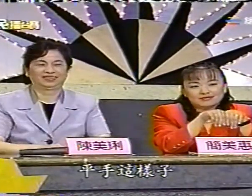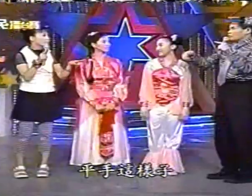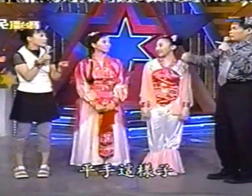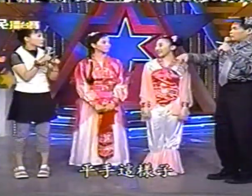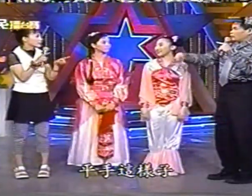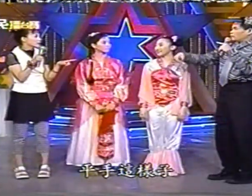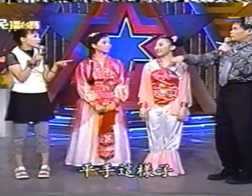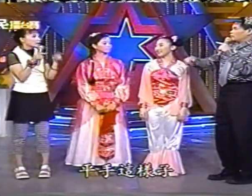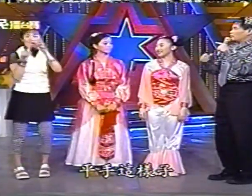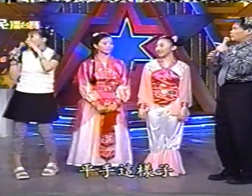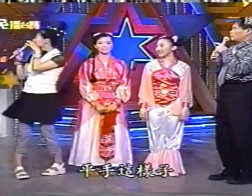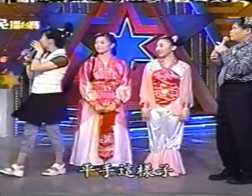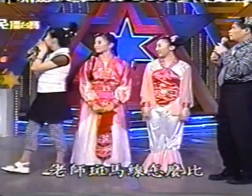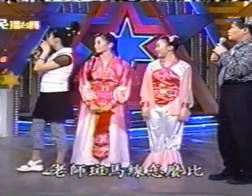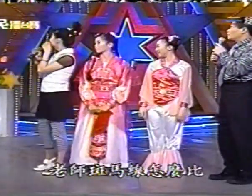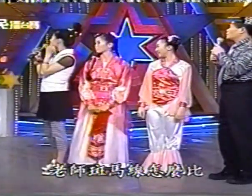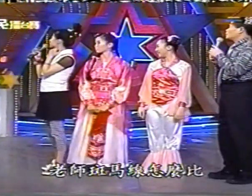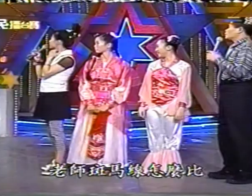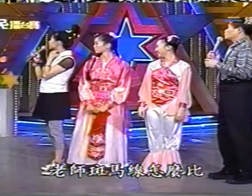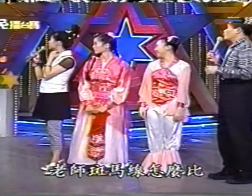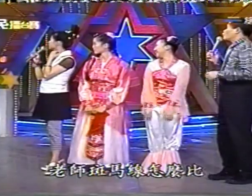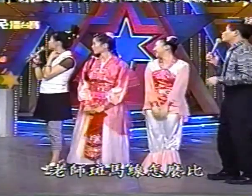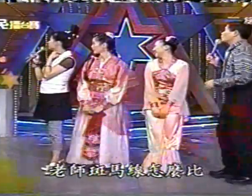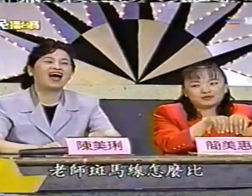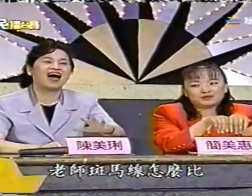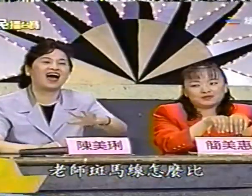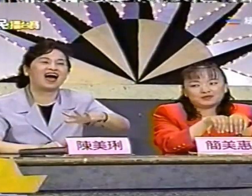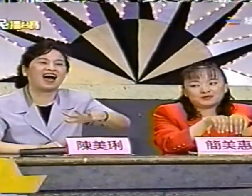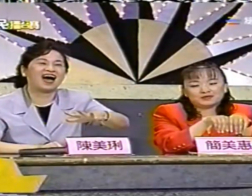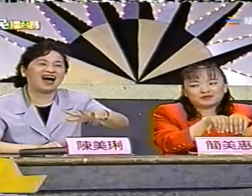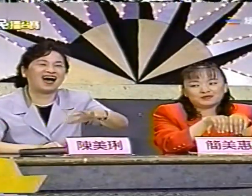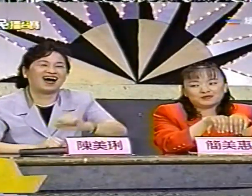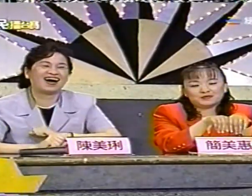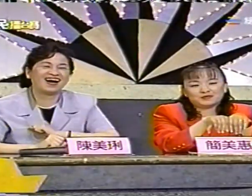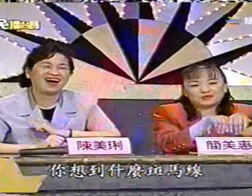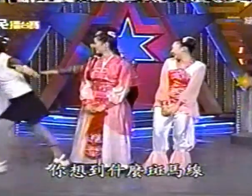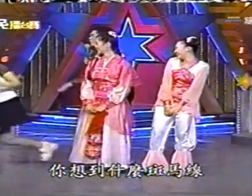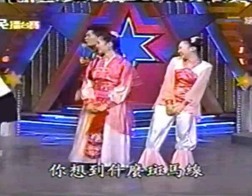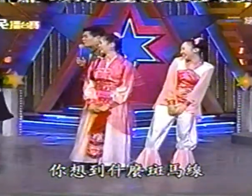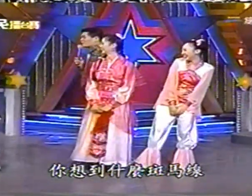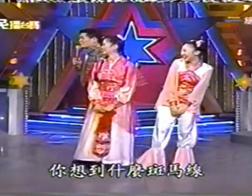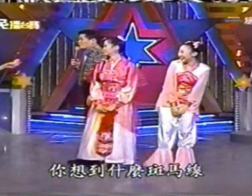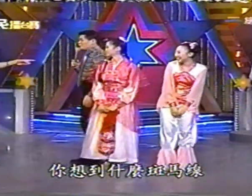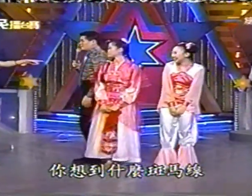平手那老師斑馬線怎麼比妳想到在斑馬線